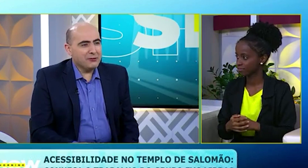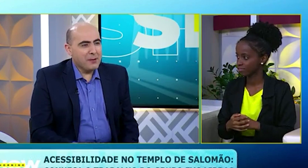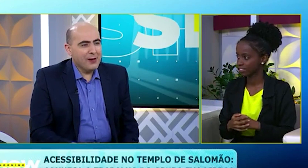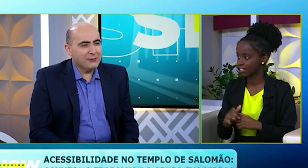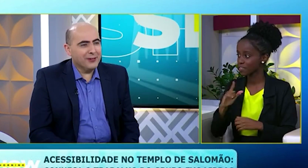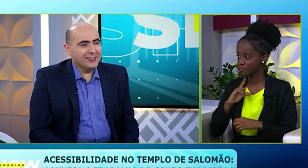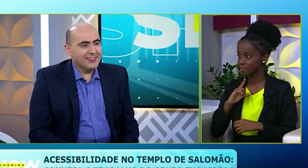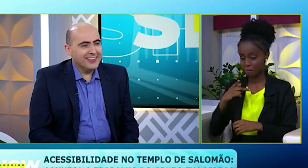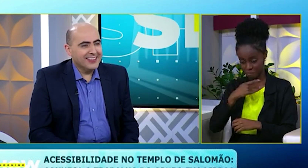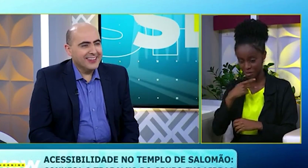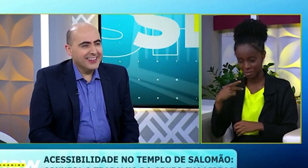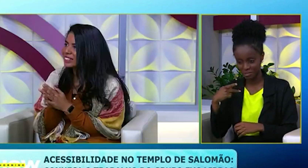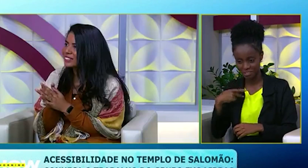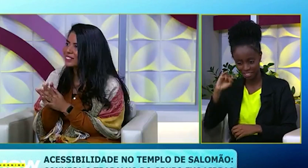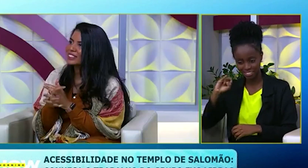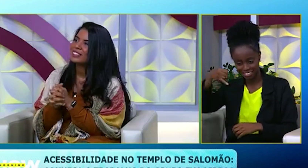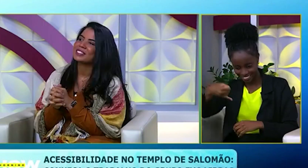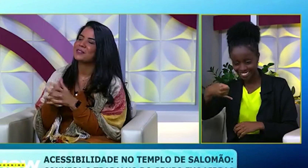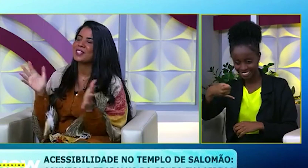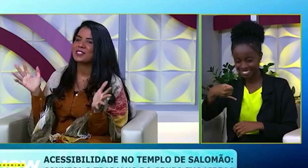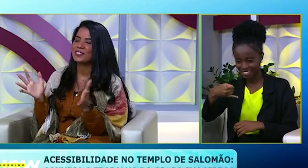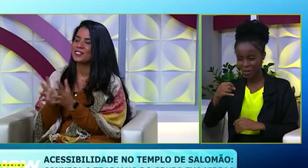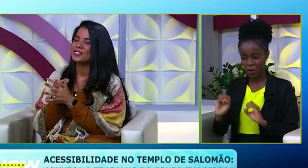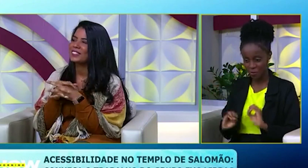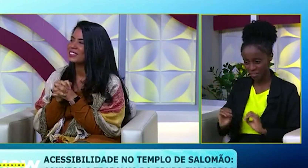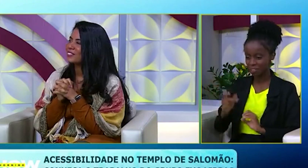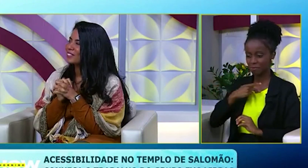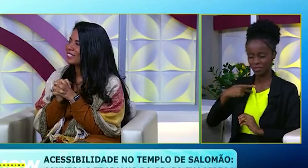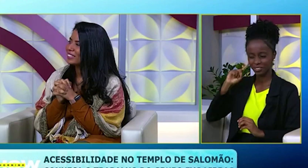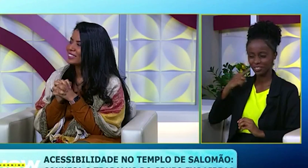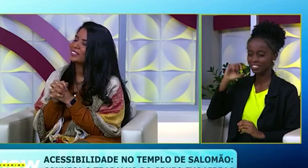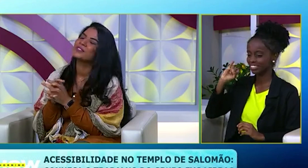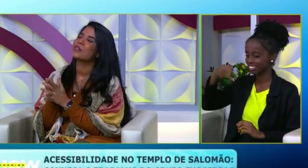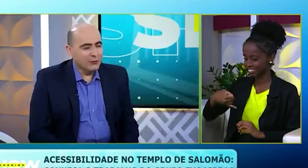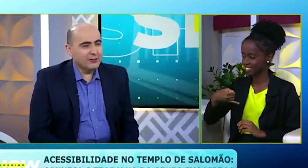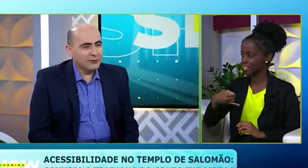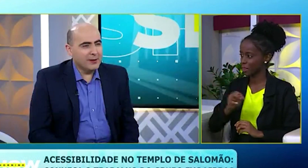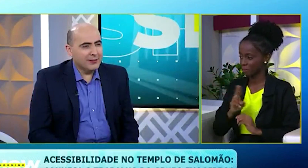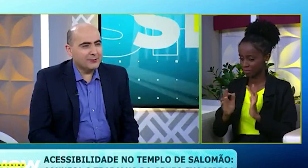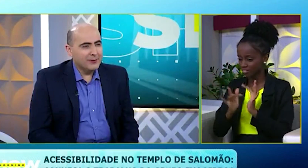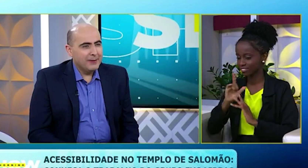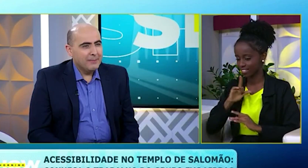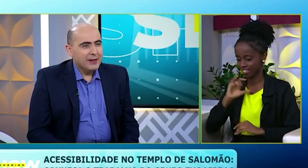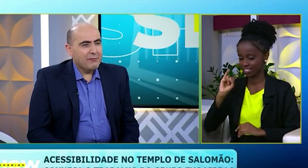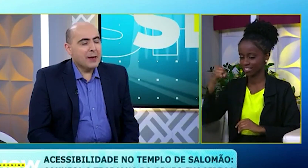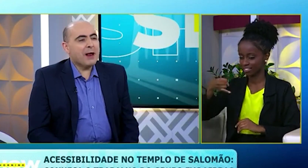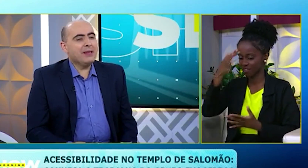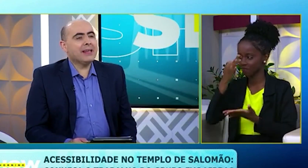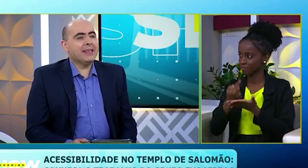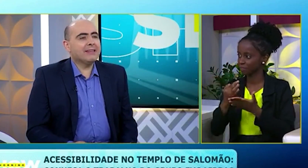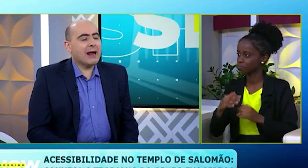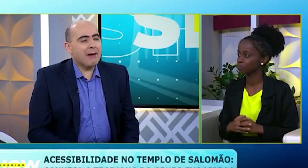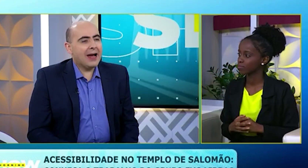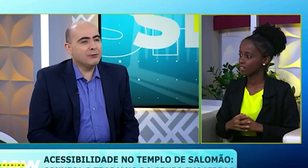em breve, vamos ter pastores. Com certeza, com certeza. Obreiros, pastores. Obreiros, pastores, isso mesmo. Com certeza, eu tenho essa foto. Fala